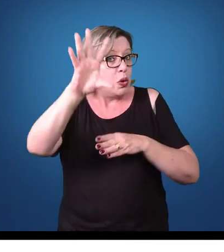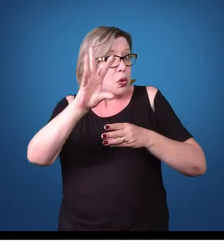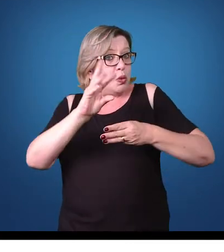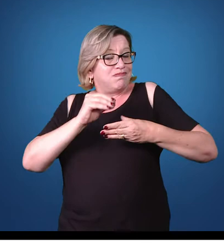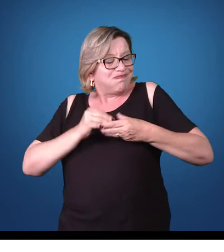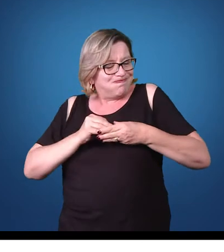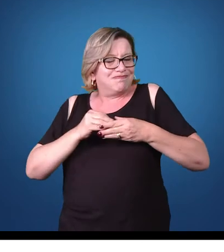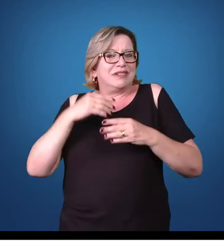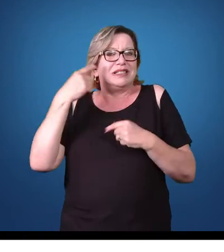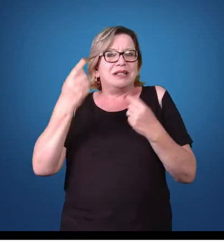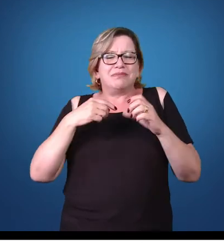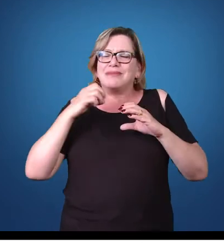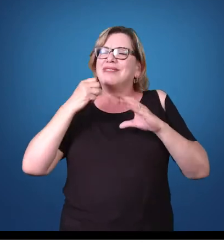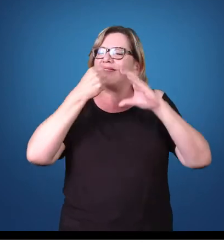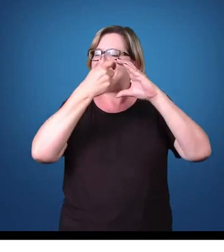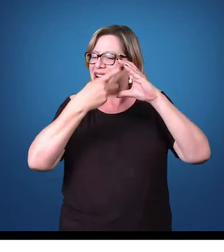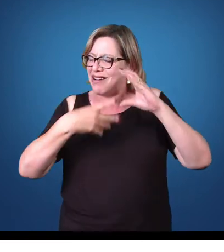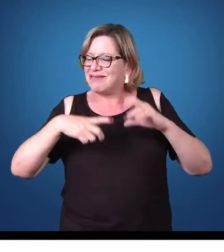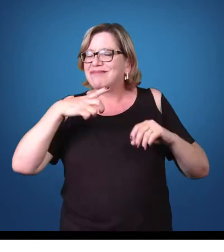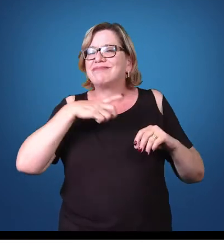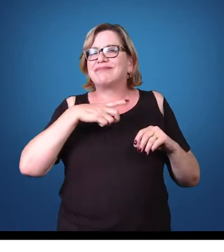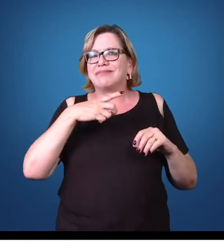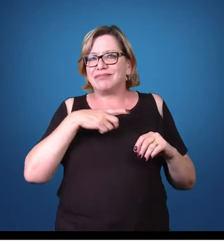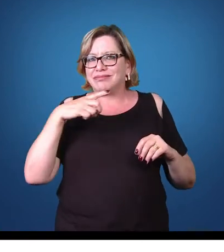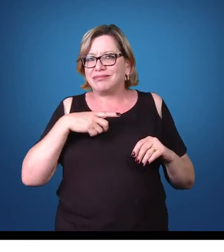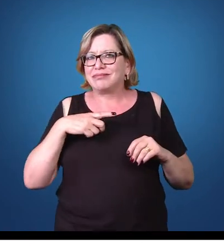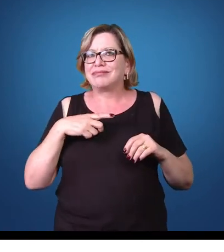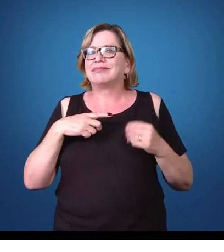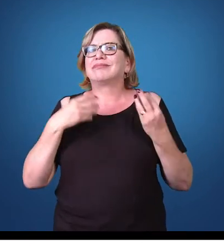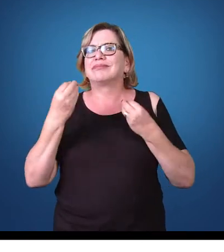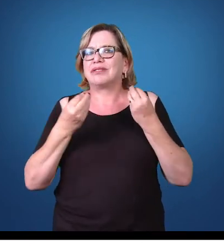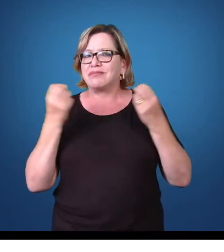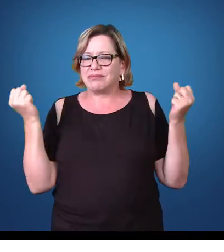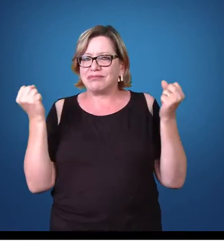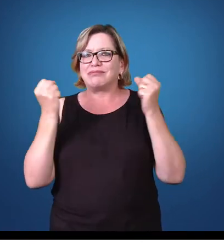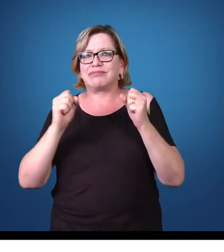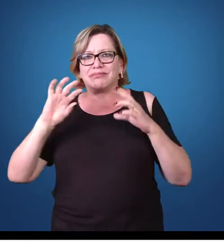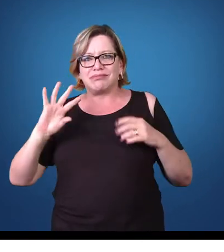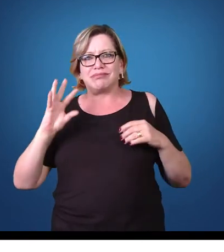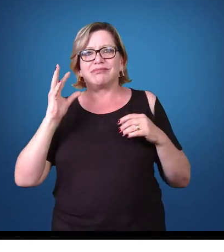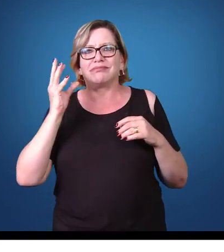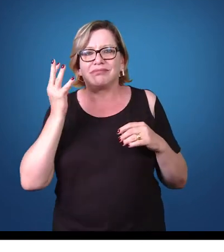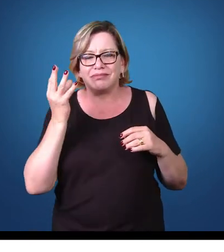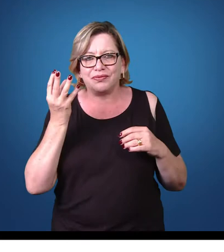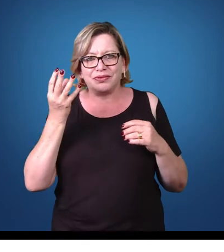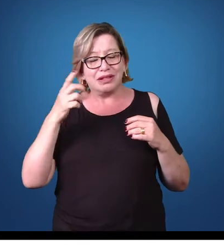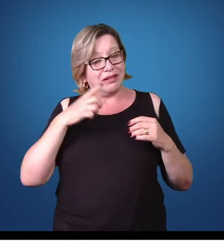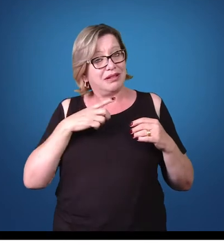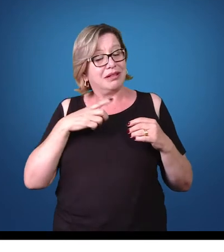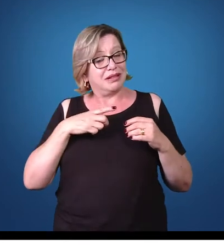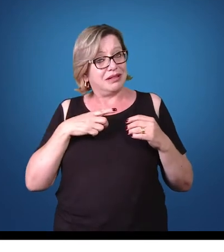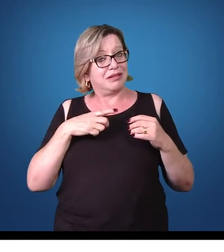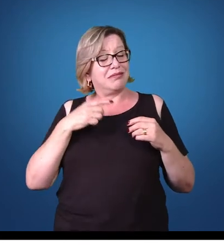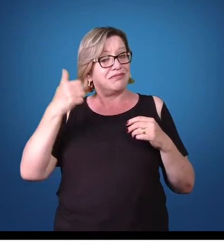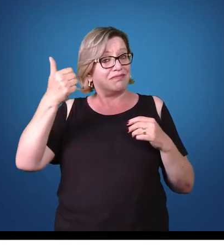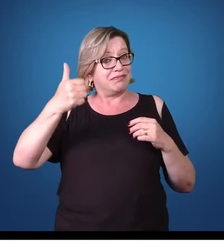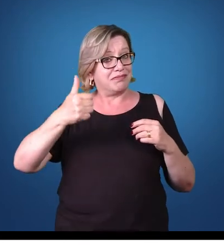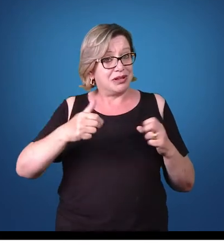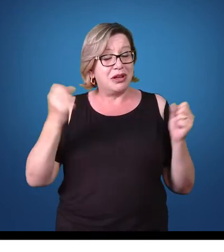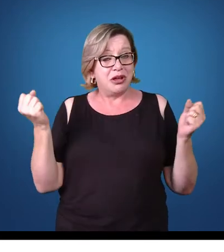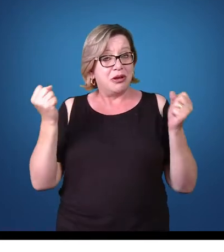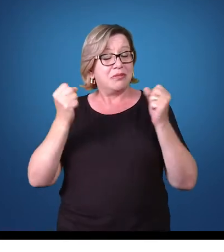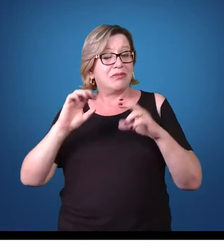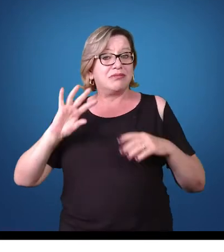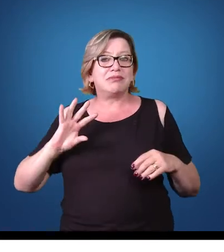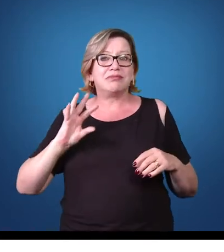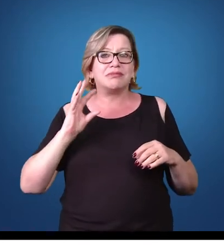e apresentarem sintomas bem severos é muito maior e tem uma gravidade nesse caso, pode até levar